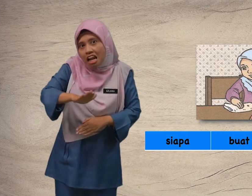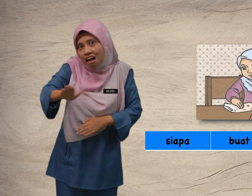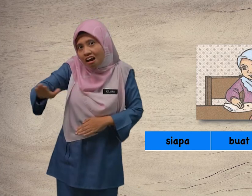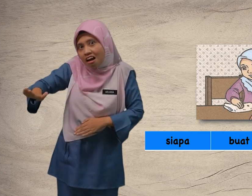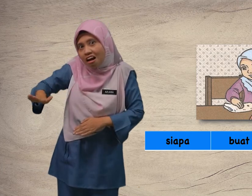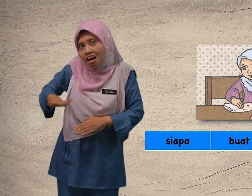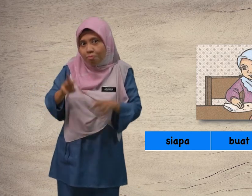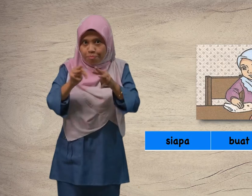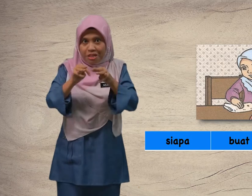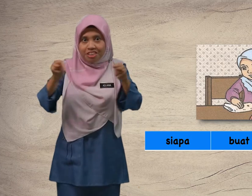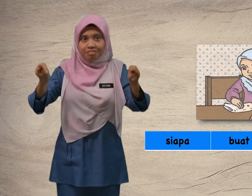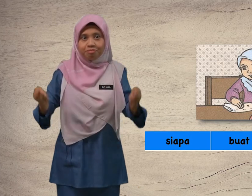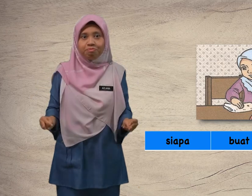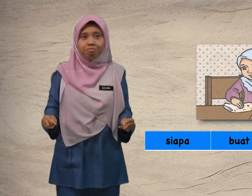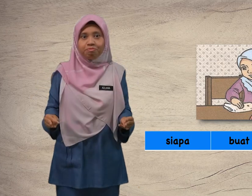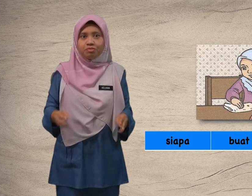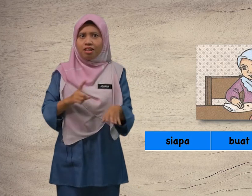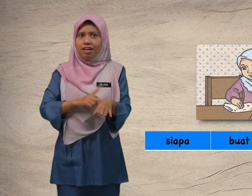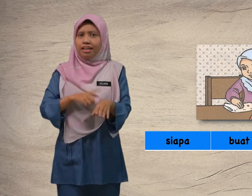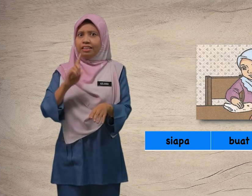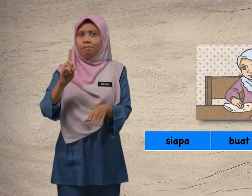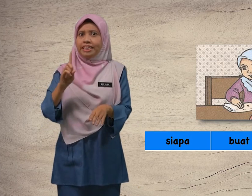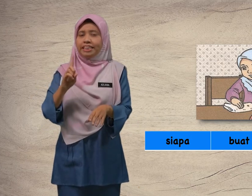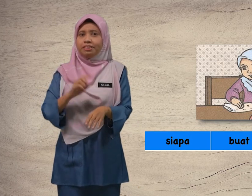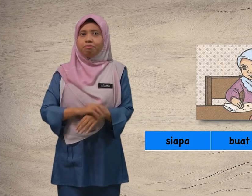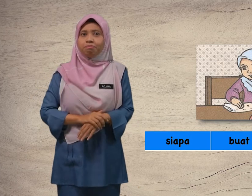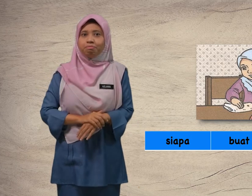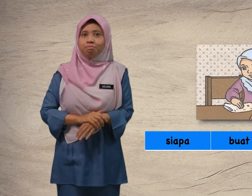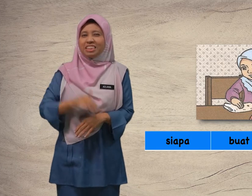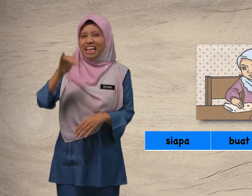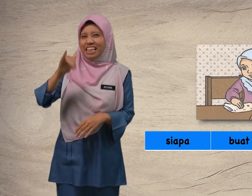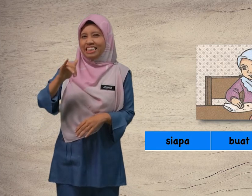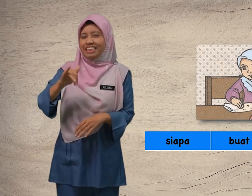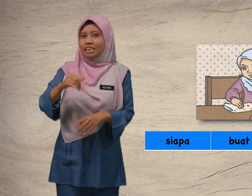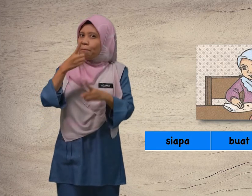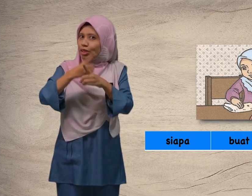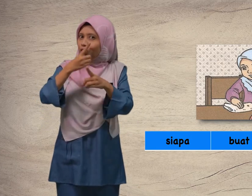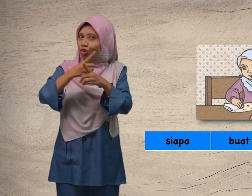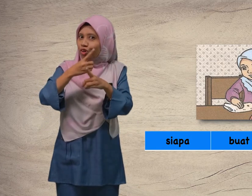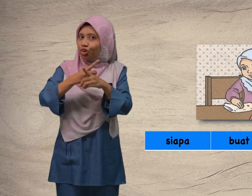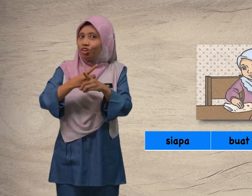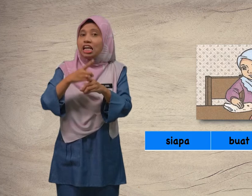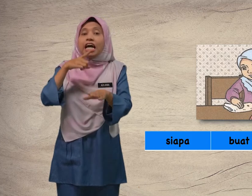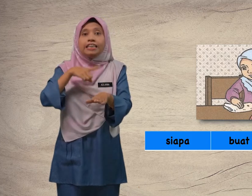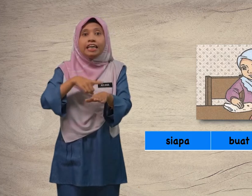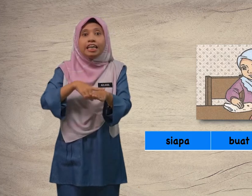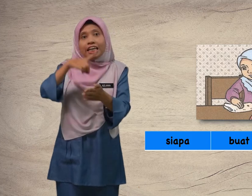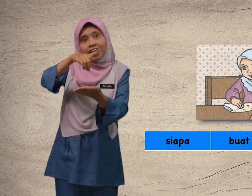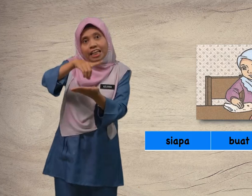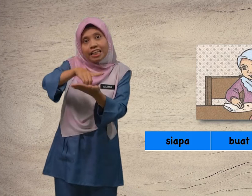Lap meja. Di mana? Ya, betul. Di dapur.